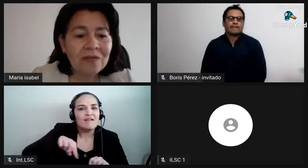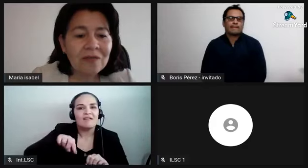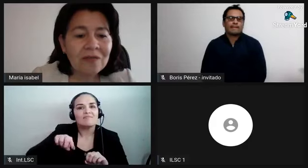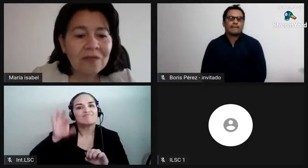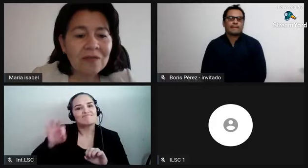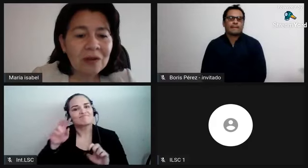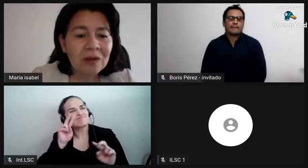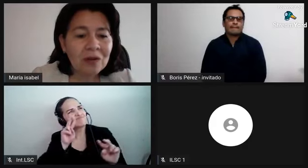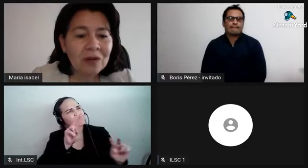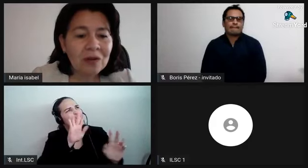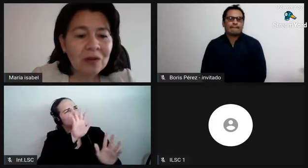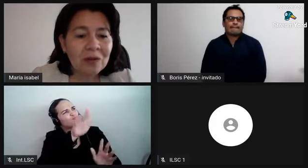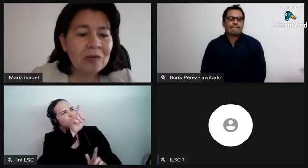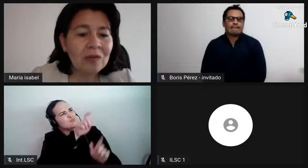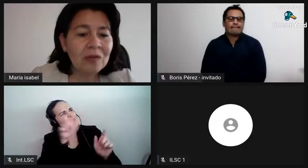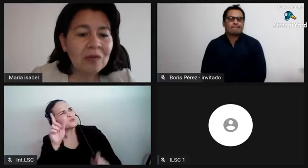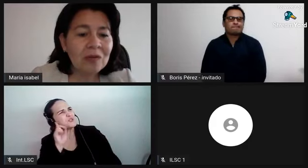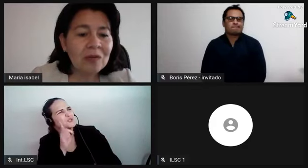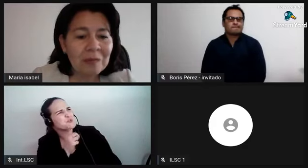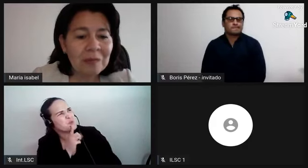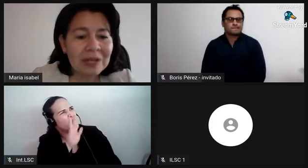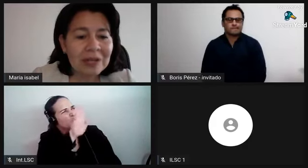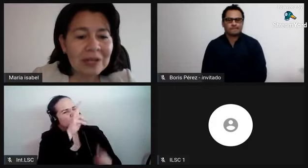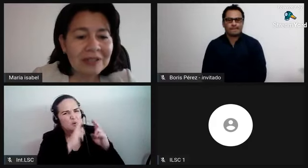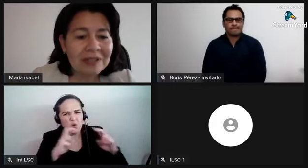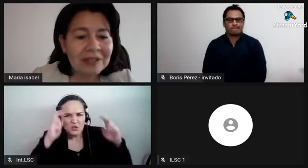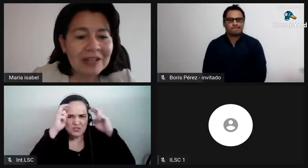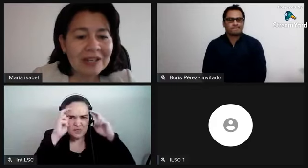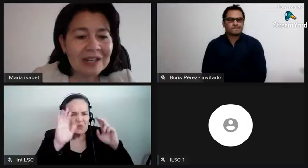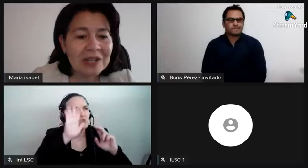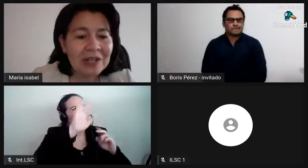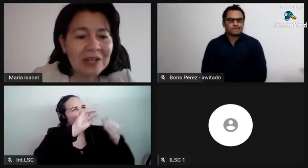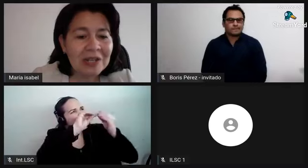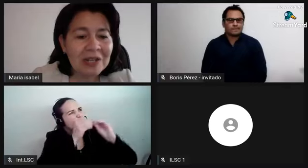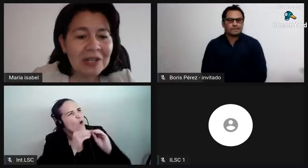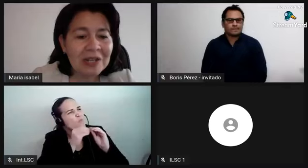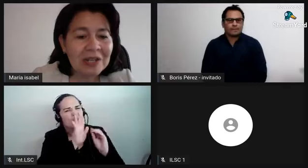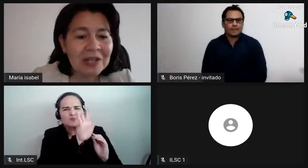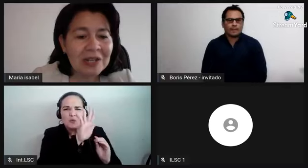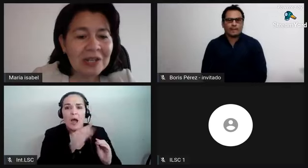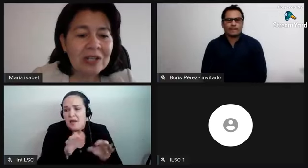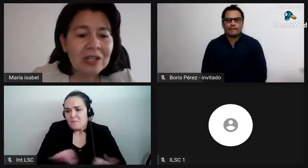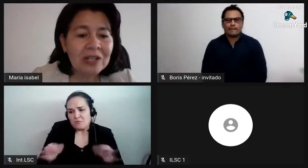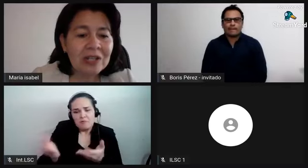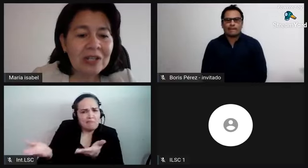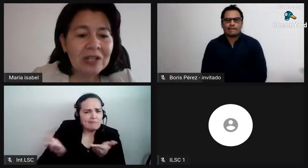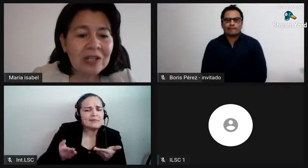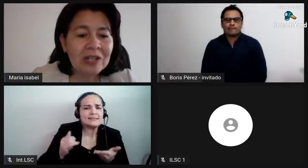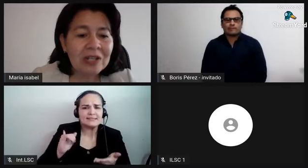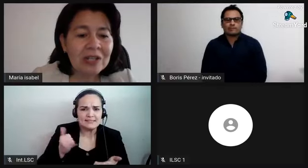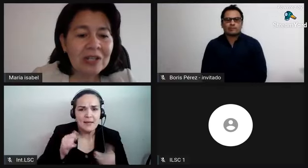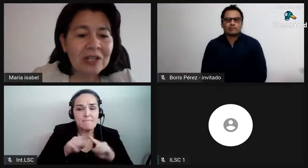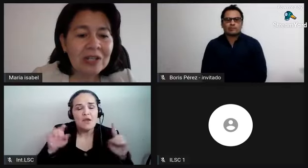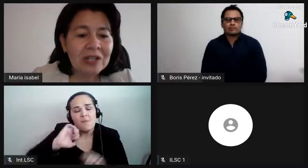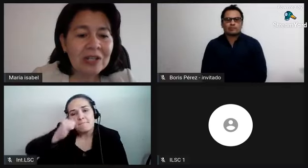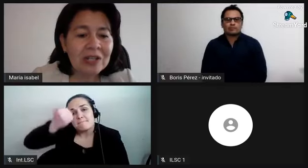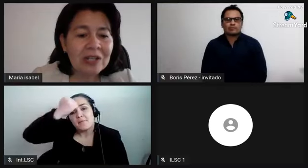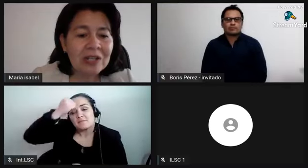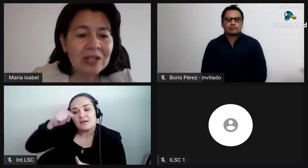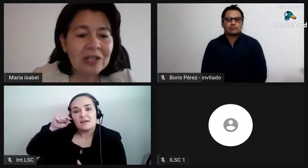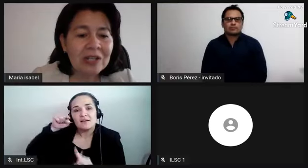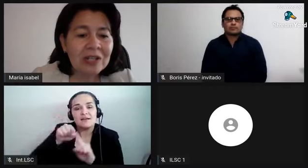personas sordas se interpretan el conocimiento y el mundo si por eso nosotros en estos estos vídeos